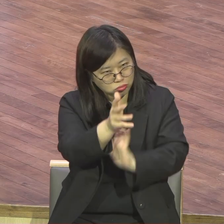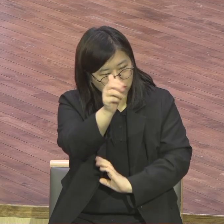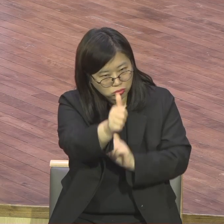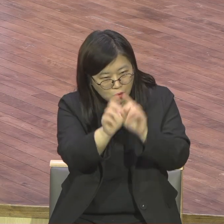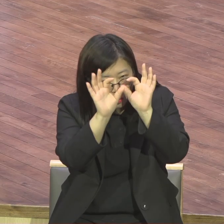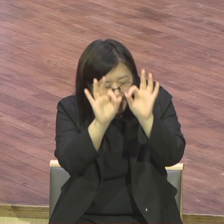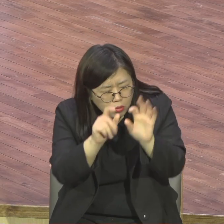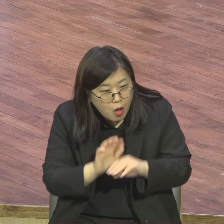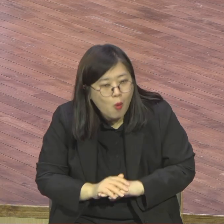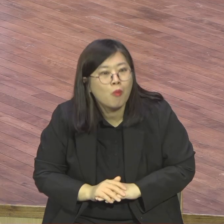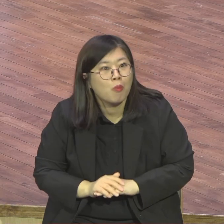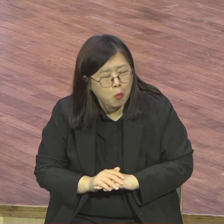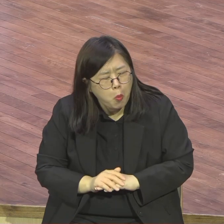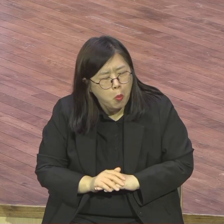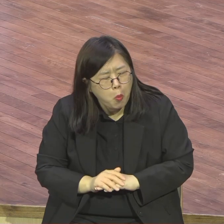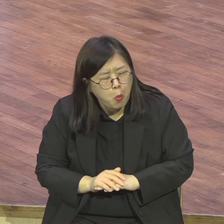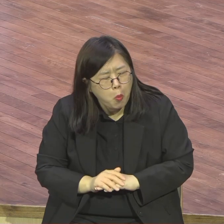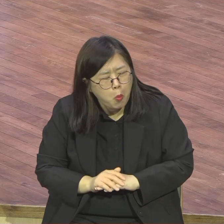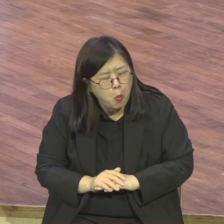당에 서기는 뭐 말할 것도 없고. 맨날 즐기고.